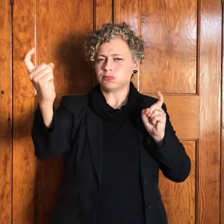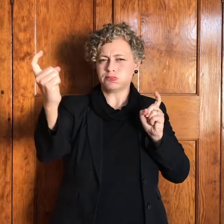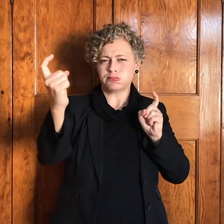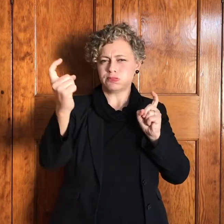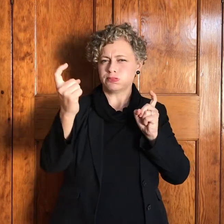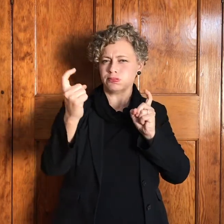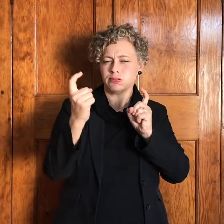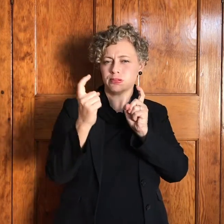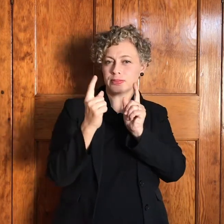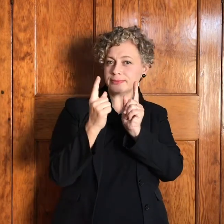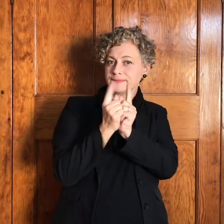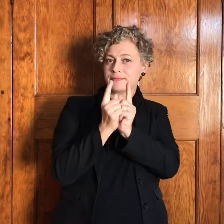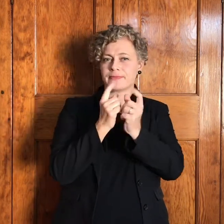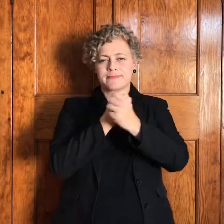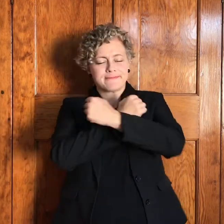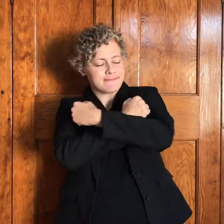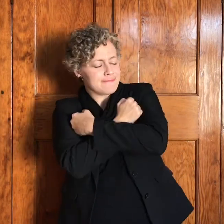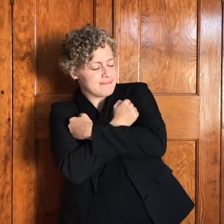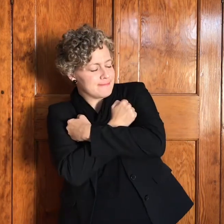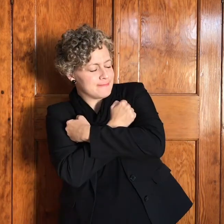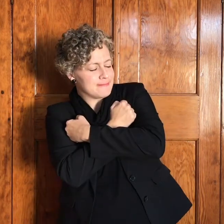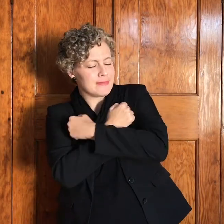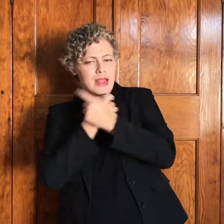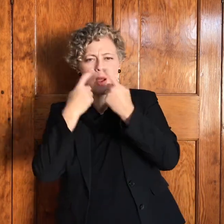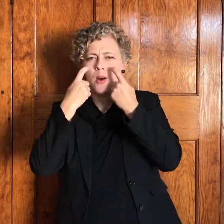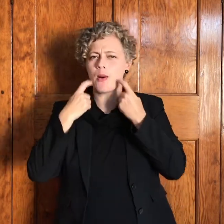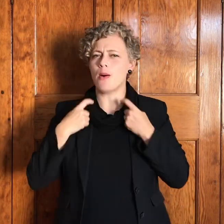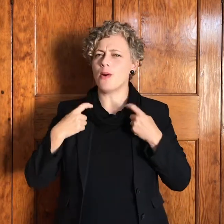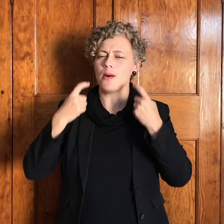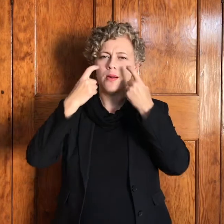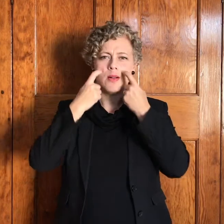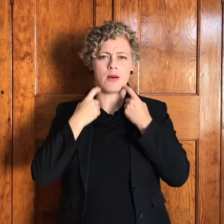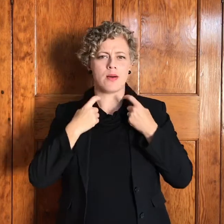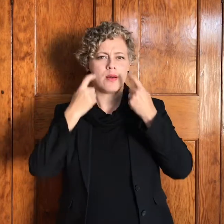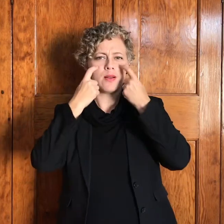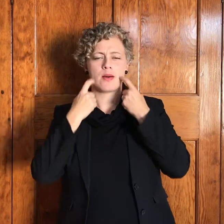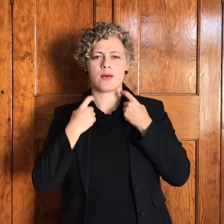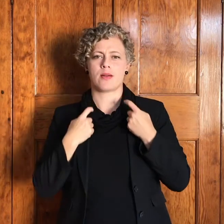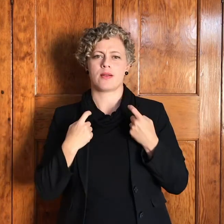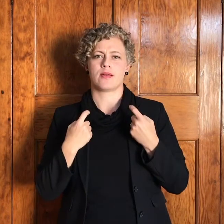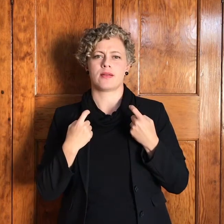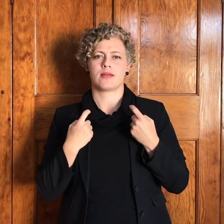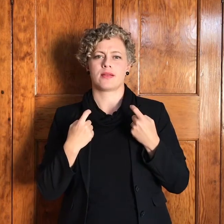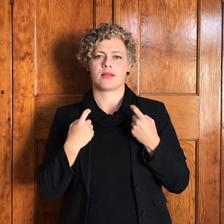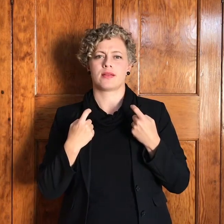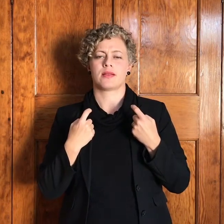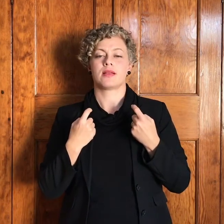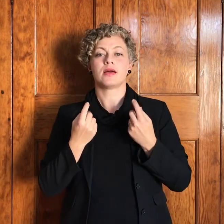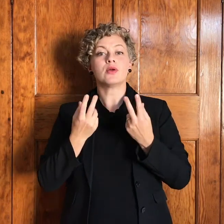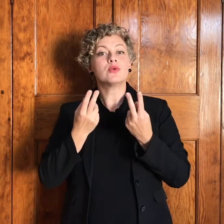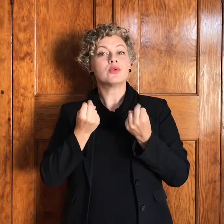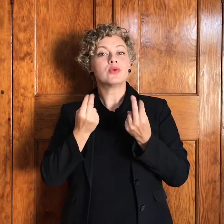mekaar en hy huil en daar word een nieuwe moendlikheid geskip